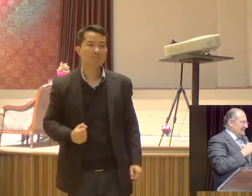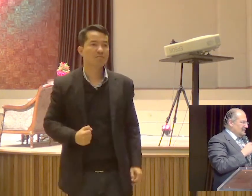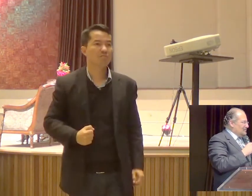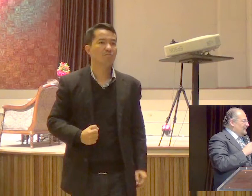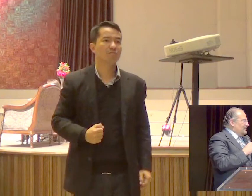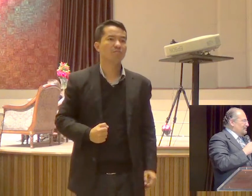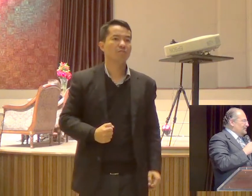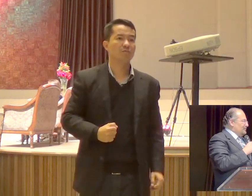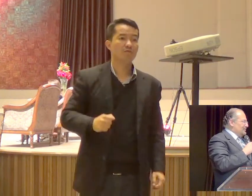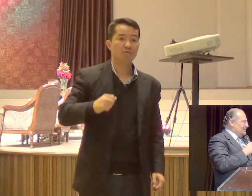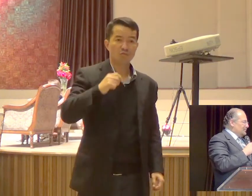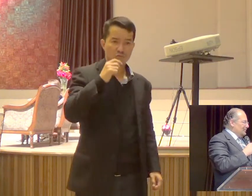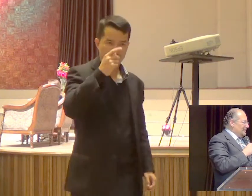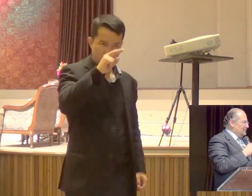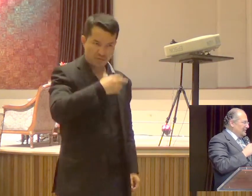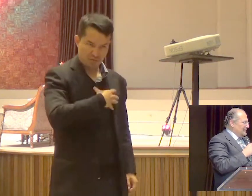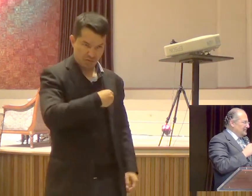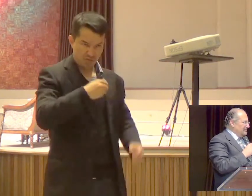Seus filhos já viram você De joelhos Orando